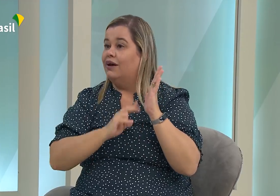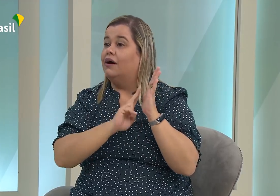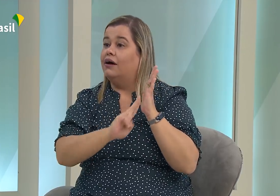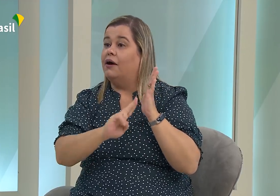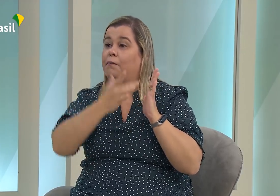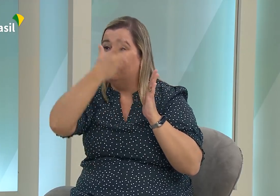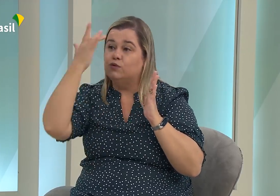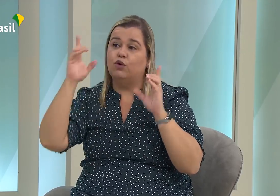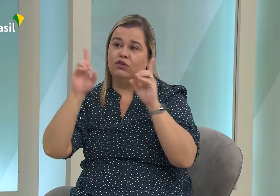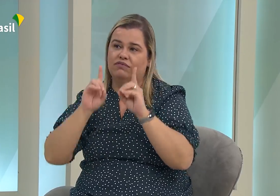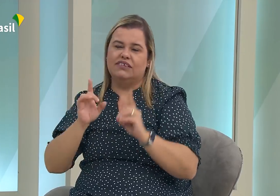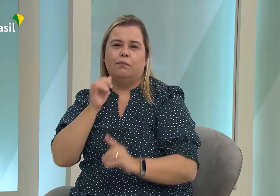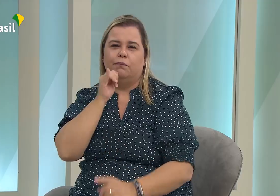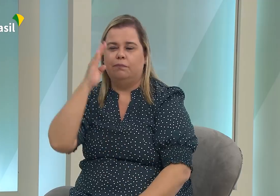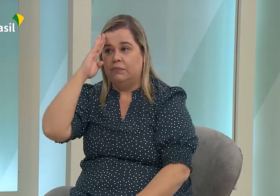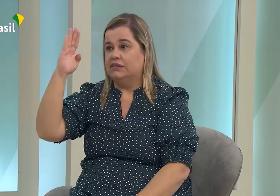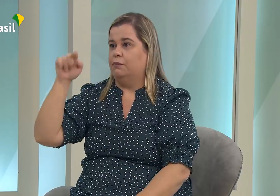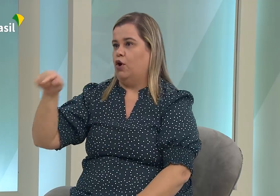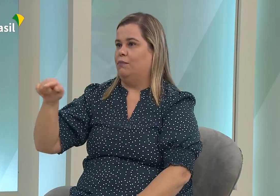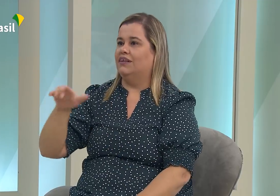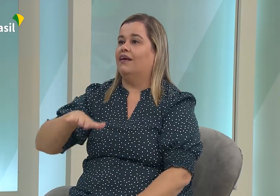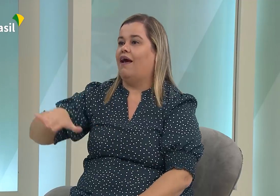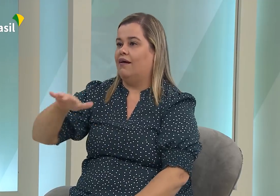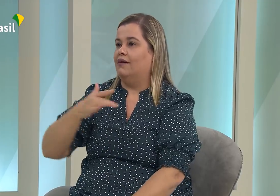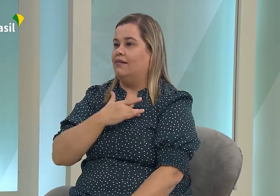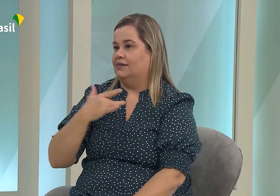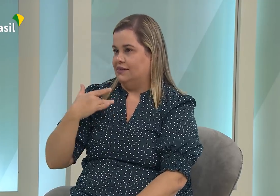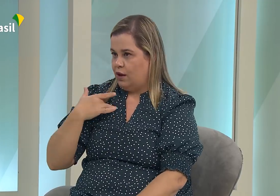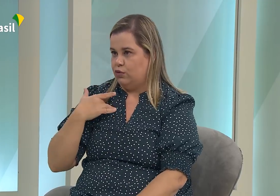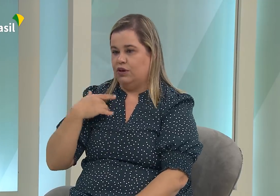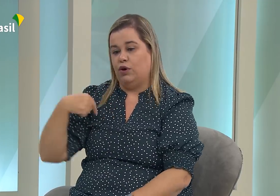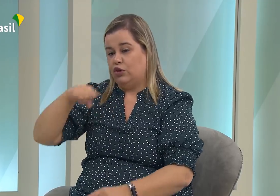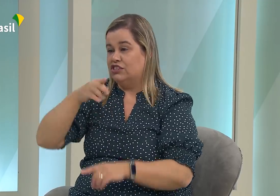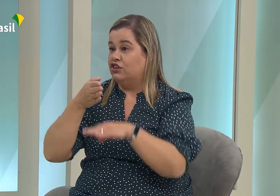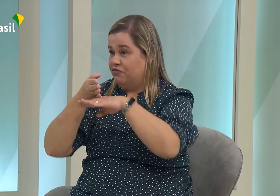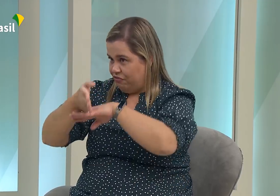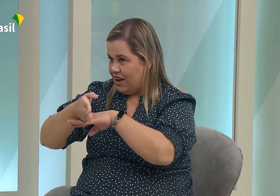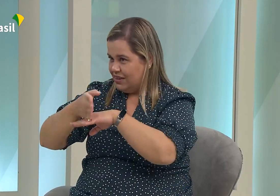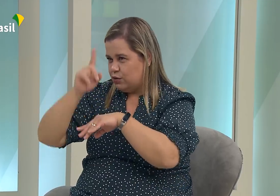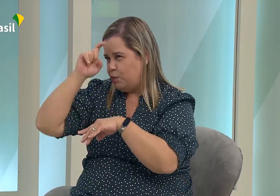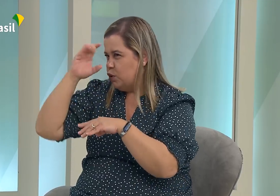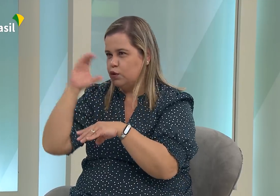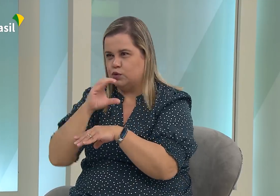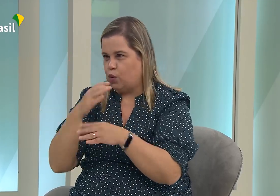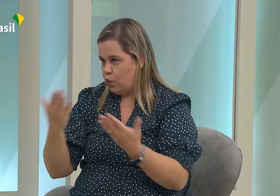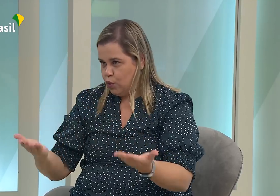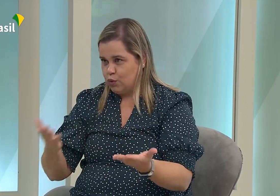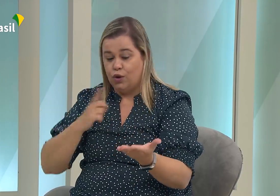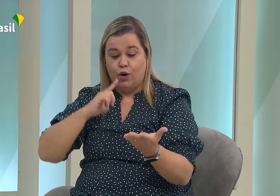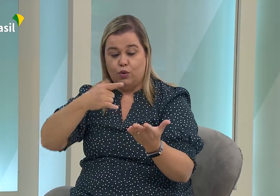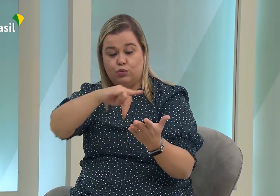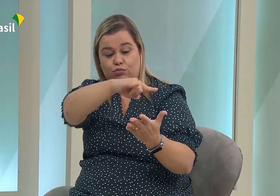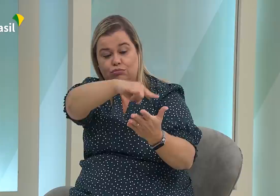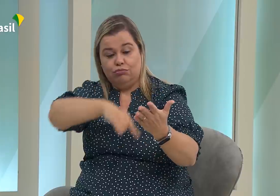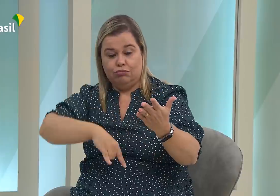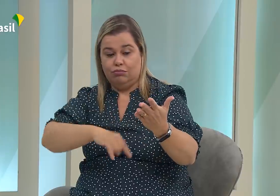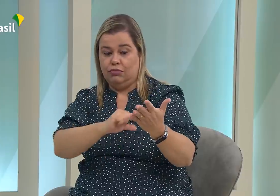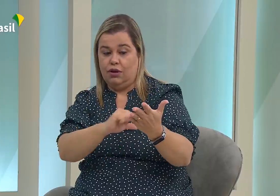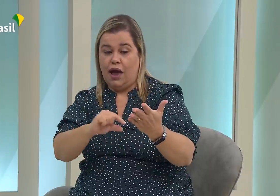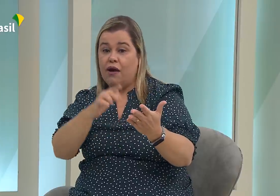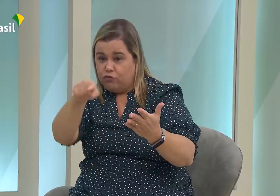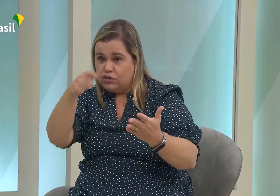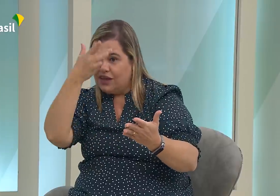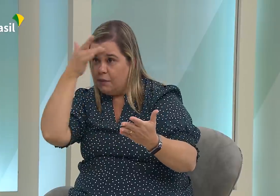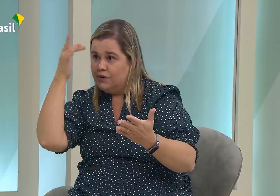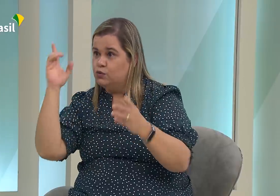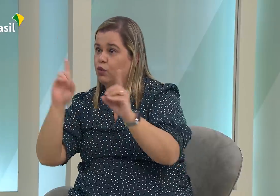que estão ali e que tem pessoas com deficiência, mas elas não estão assistidas da maneira correta. A pessoa com